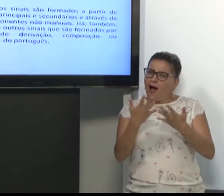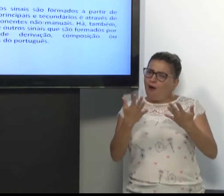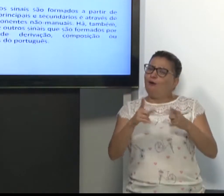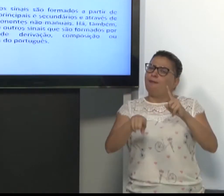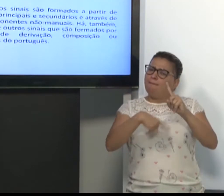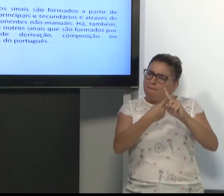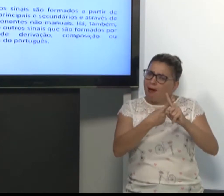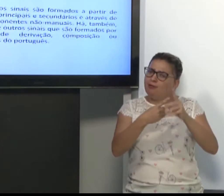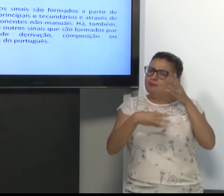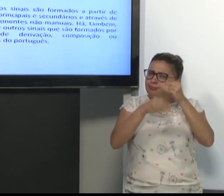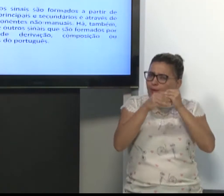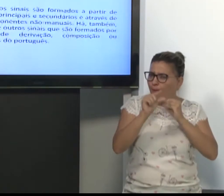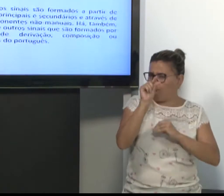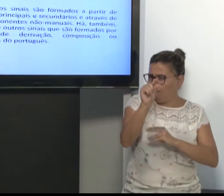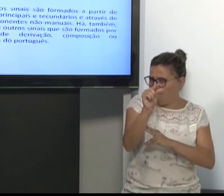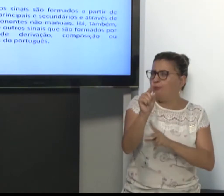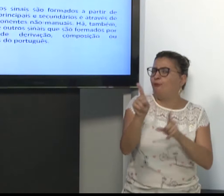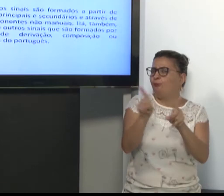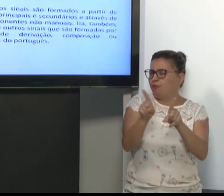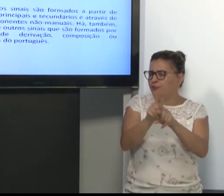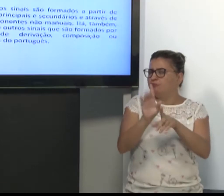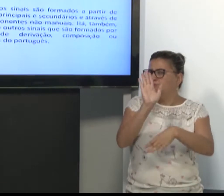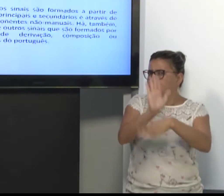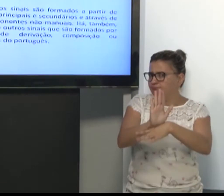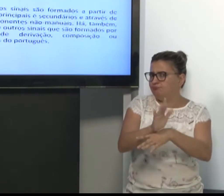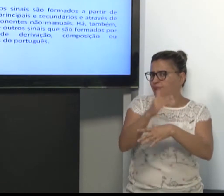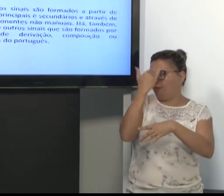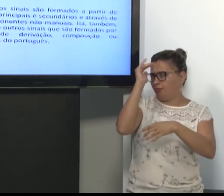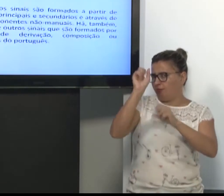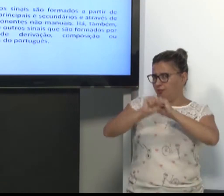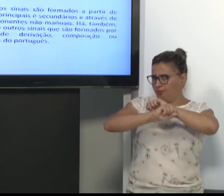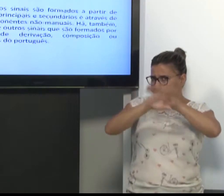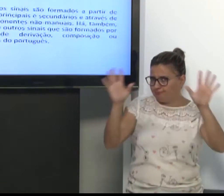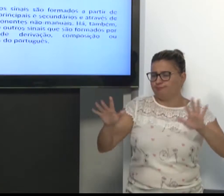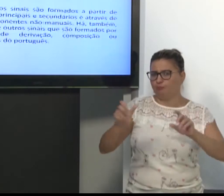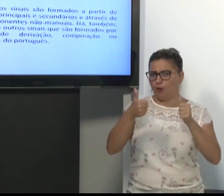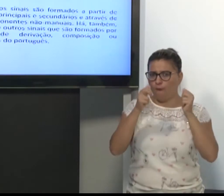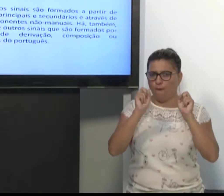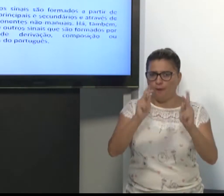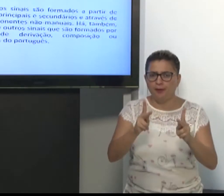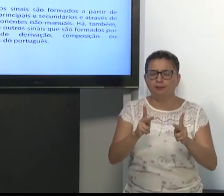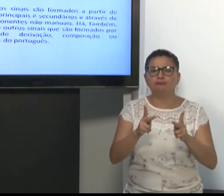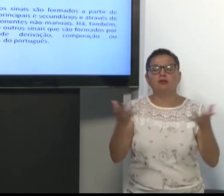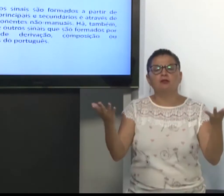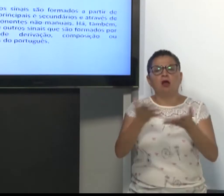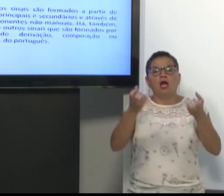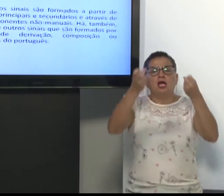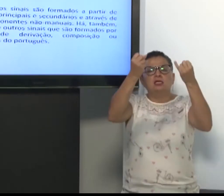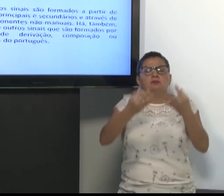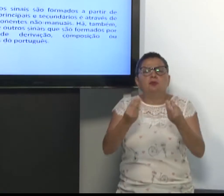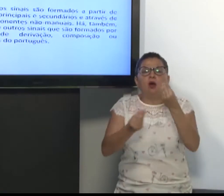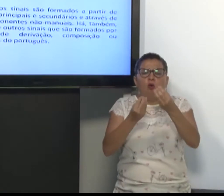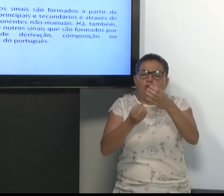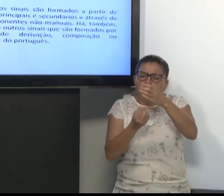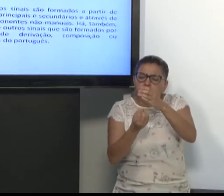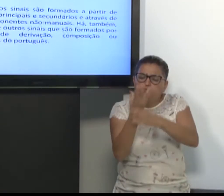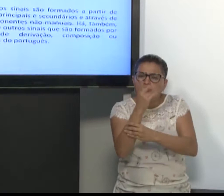gramática, da linguística. Falei um pouquinho. Nós vamos falar um pouquinho mais um resumo agora. Para ficar bem claro para vocês. Ok?